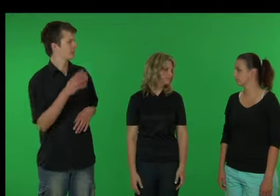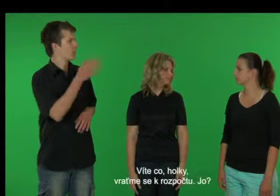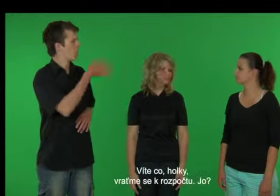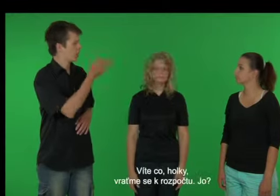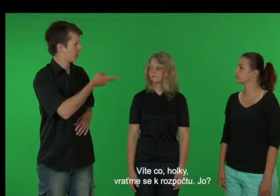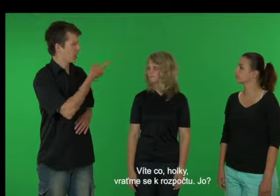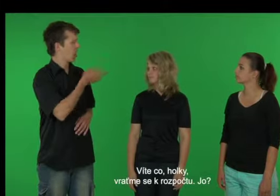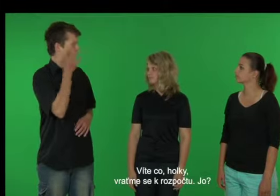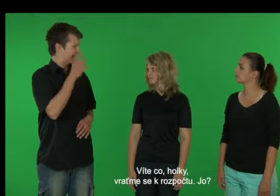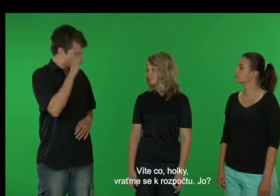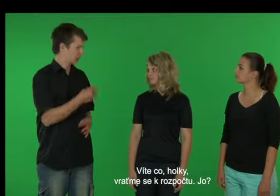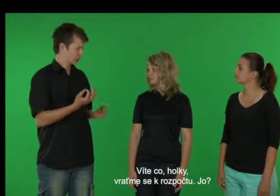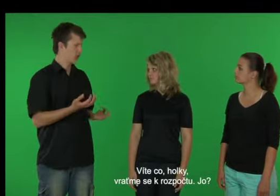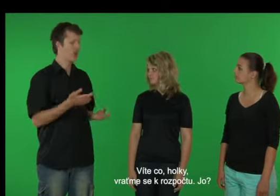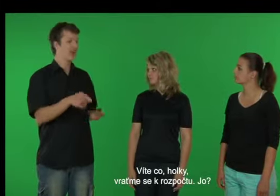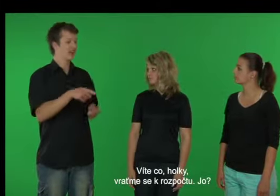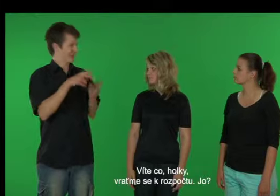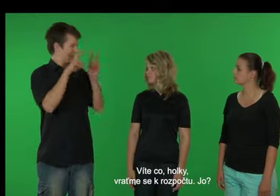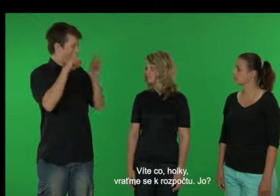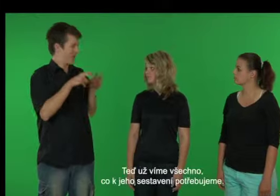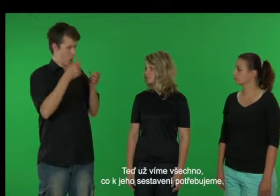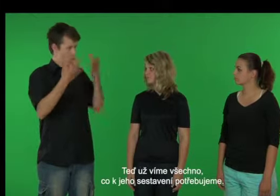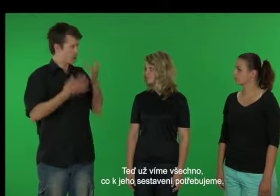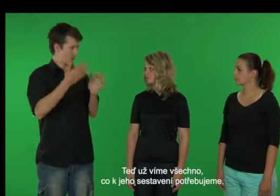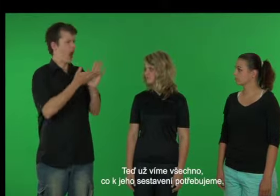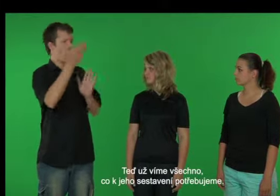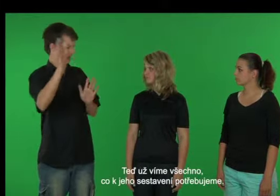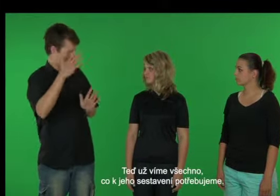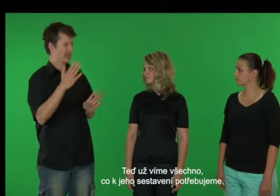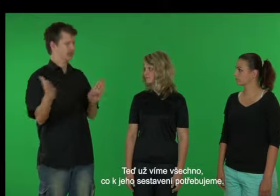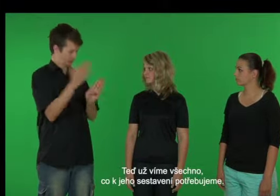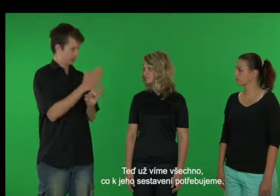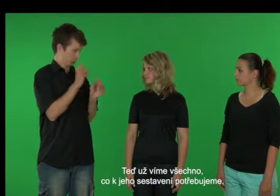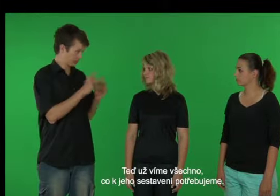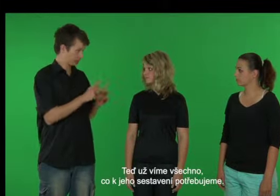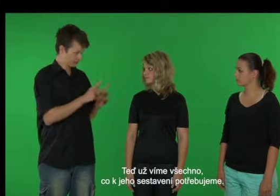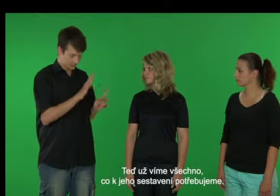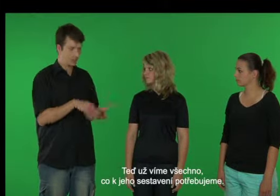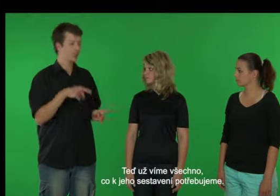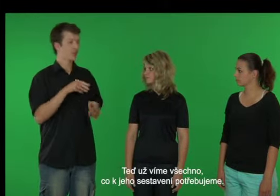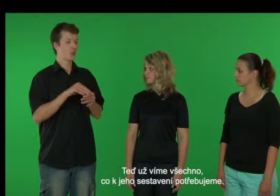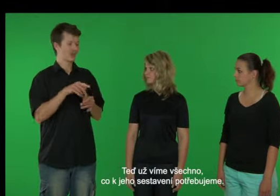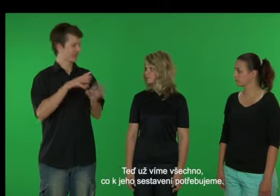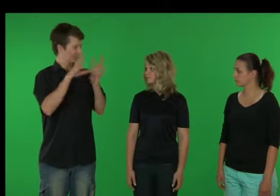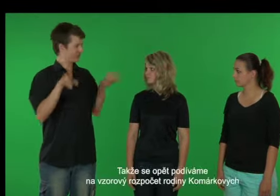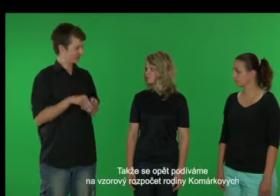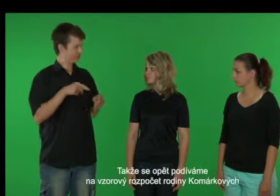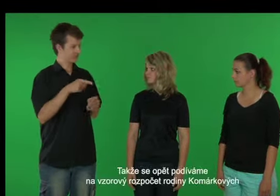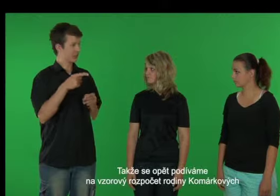Víte co, holky? Vraťme se k rozpočtu. Teď už víme všechno, co k jeho sestavení potřebujeme. Takže